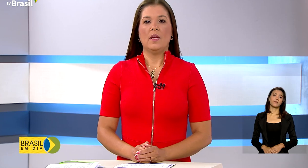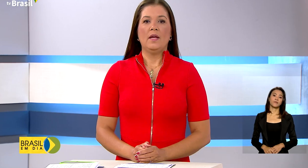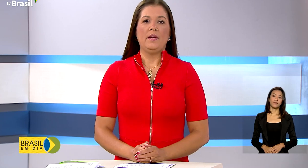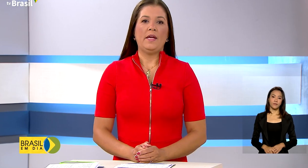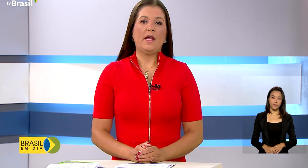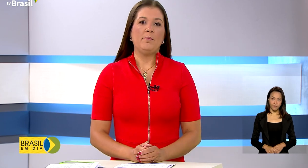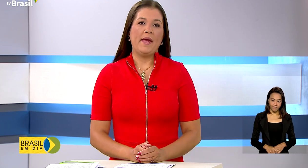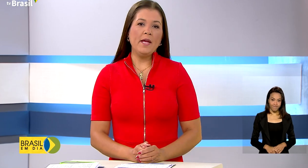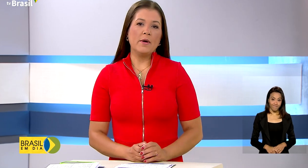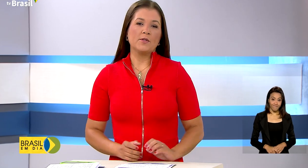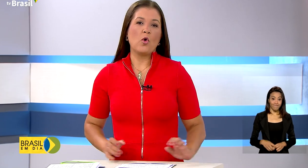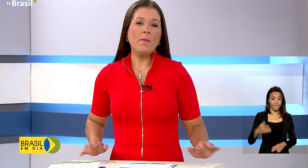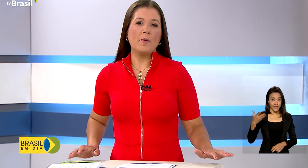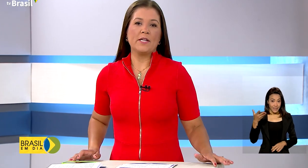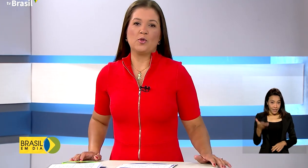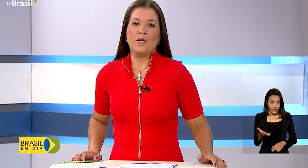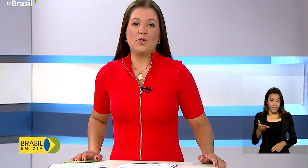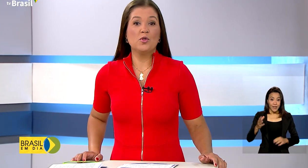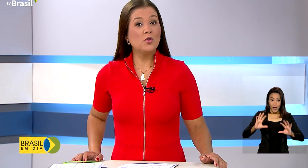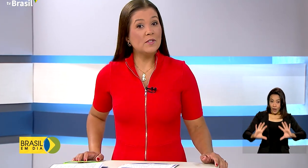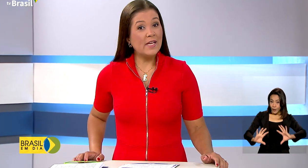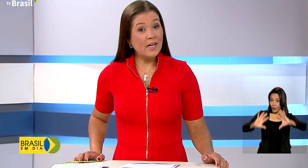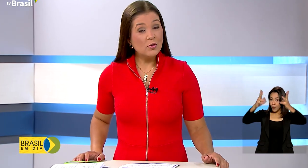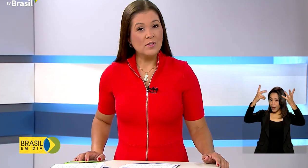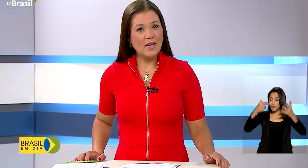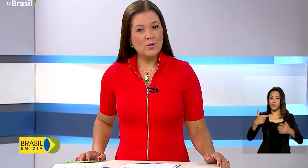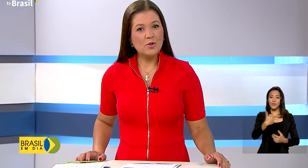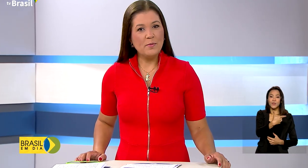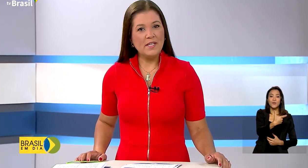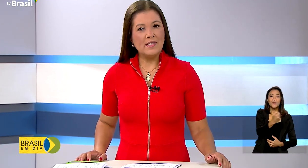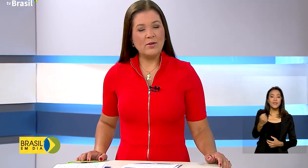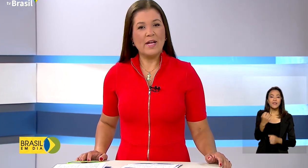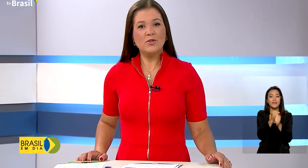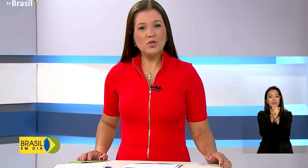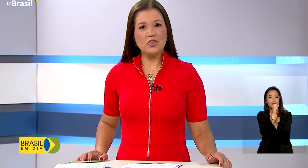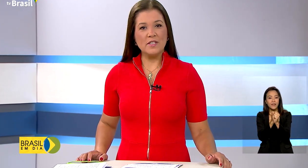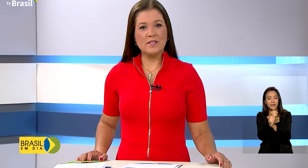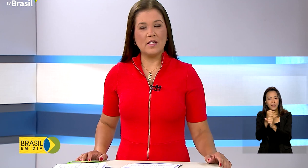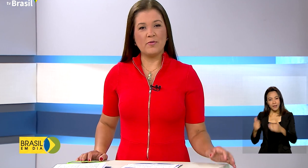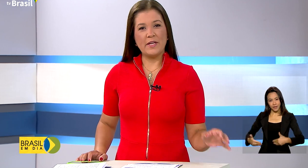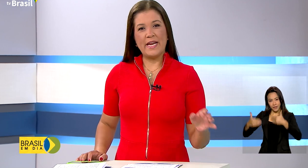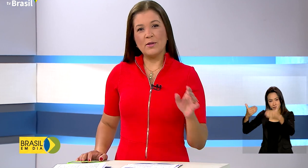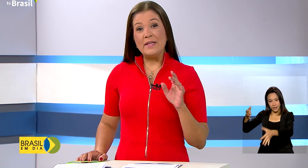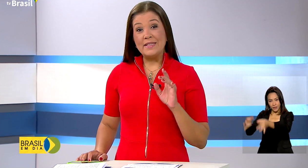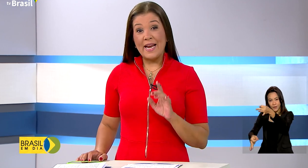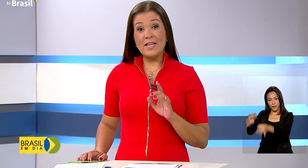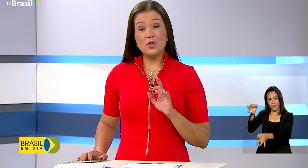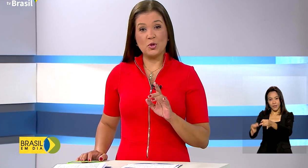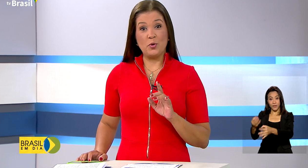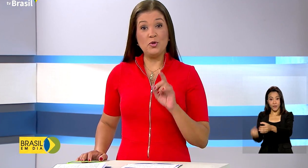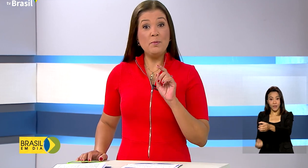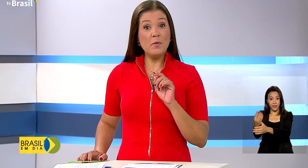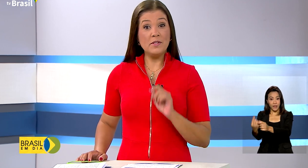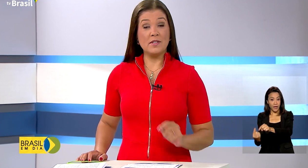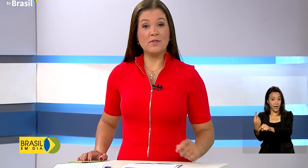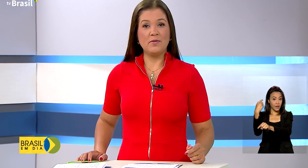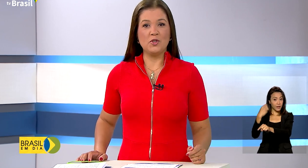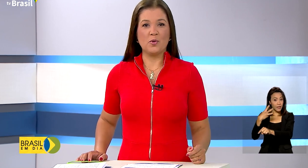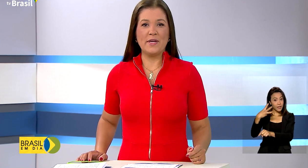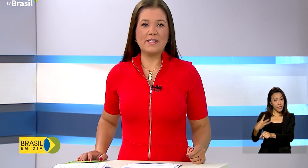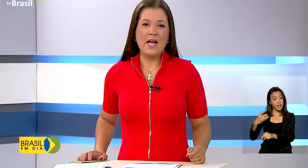E em meio às comemorações dos 200 anos do Ministério da Justiça, que foi criado em 3 de julho de